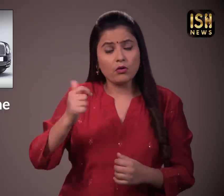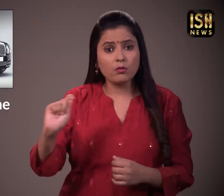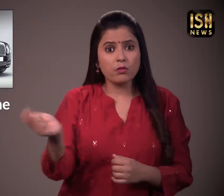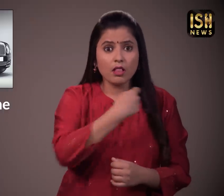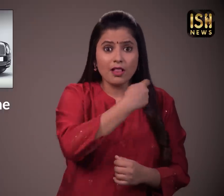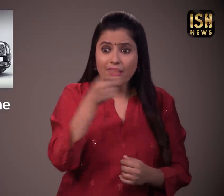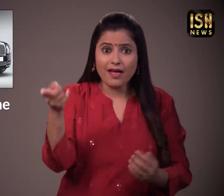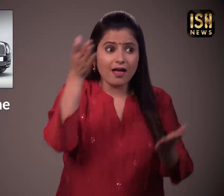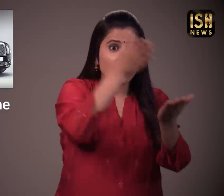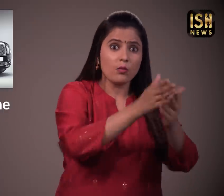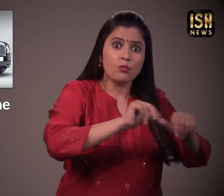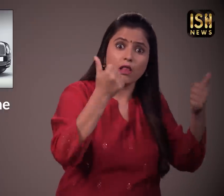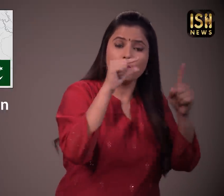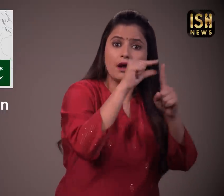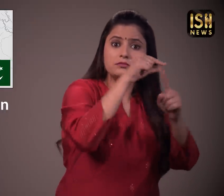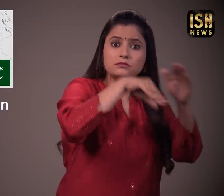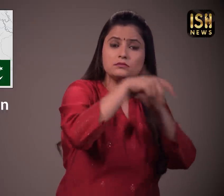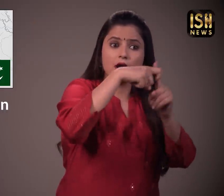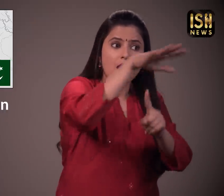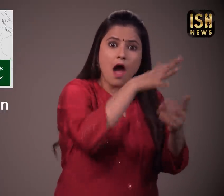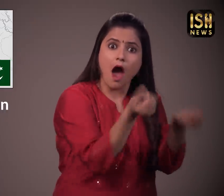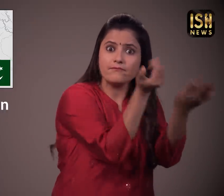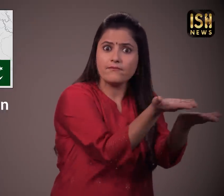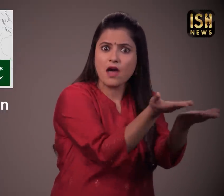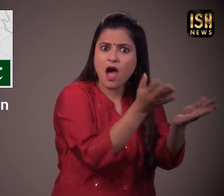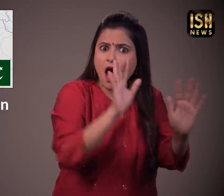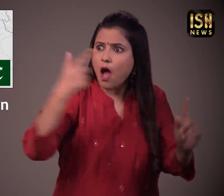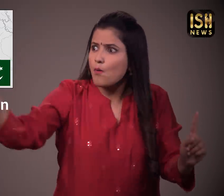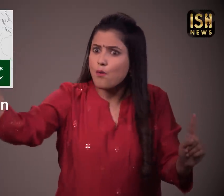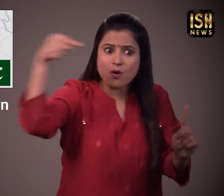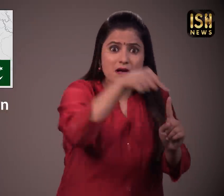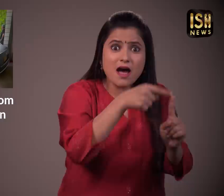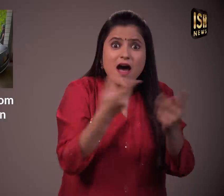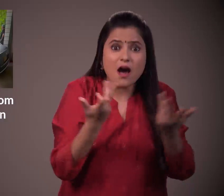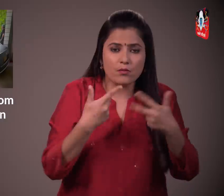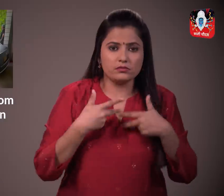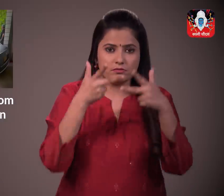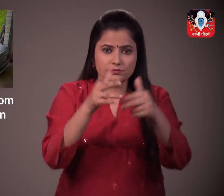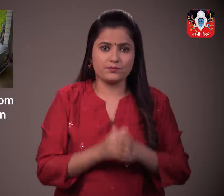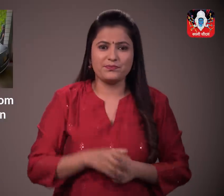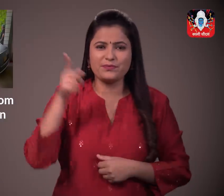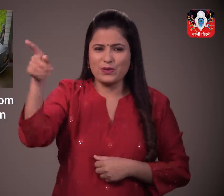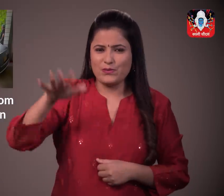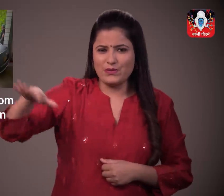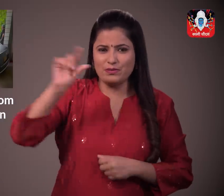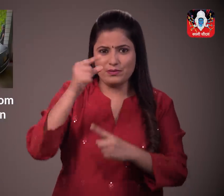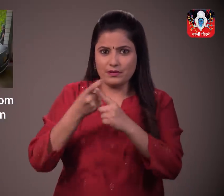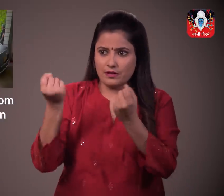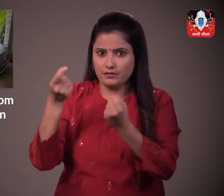और पाकिस्तान के कराची में मिली, मैं आपको बताती हूँ कि कार वहां कैसे पहुची कार को